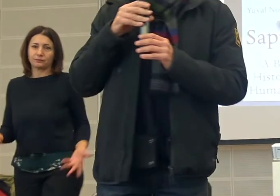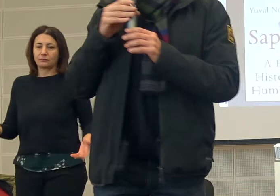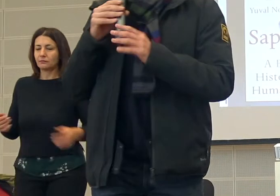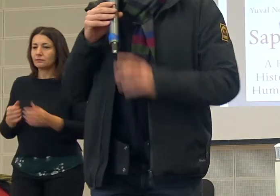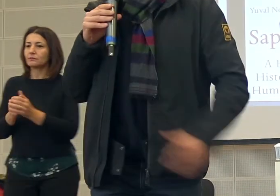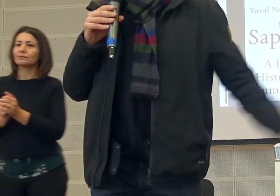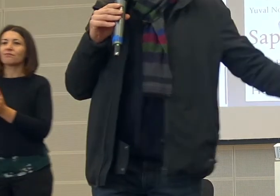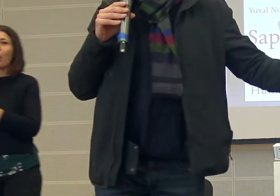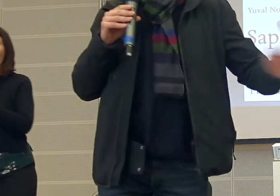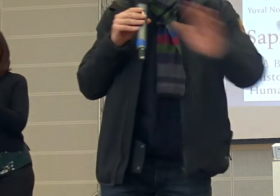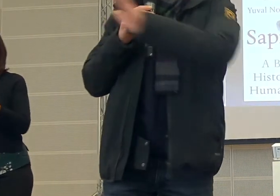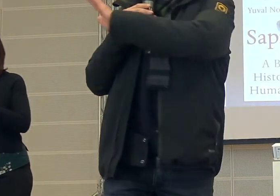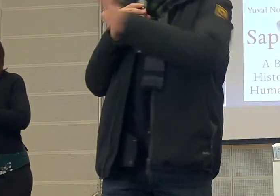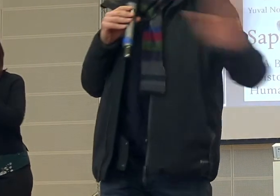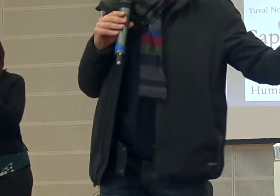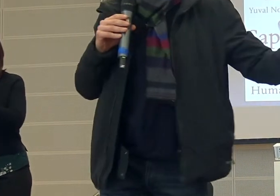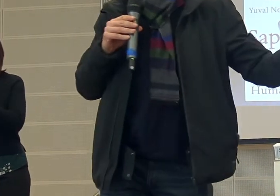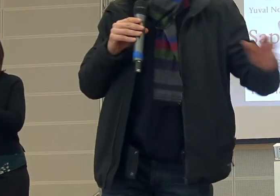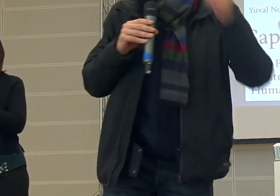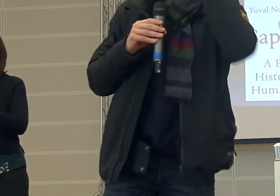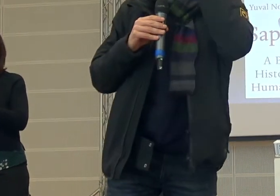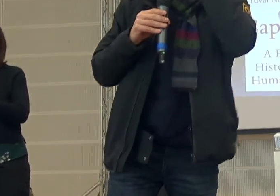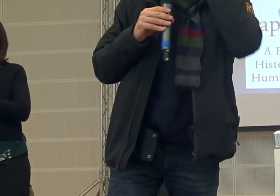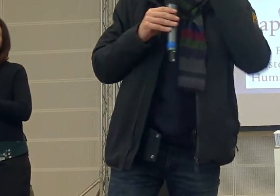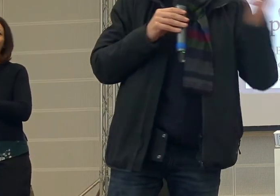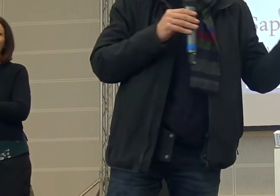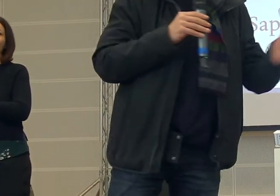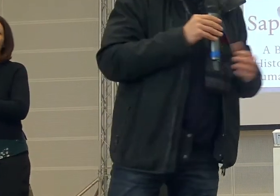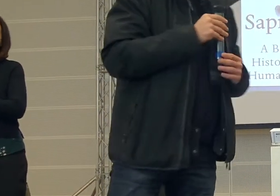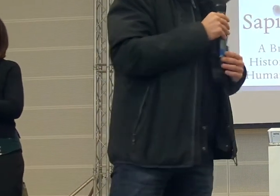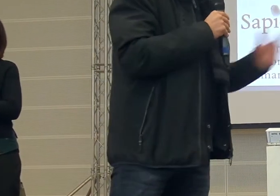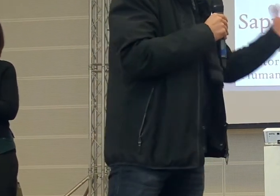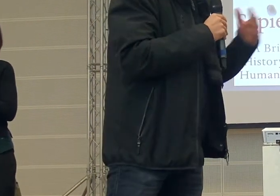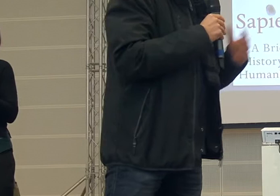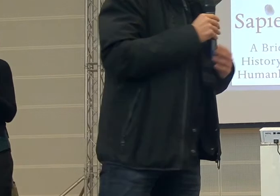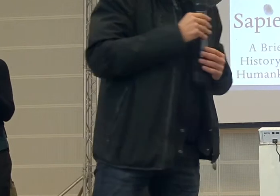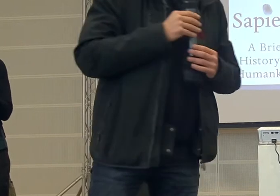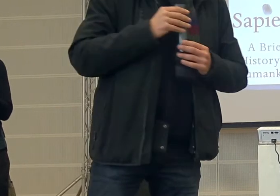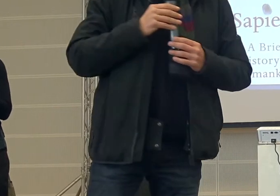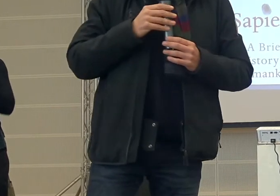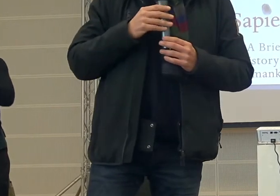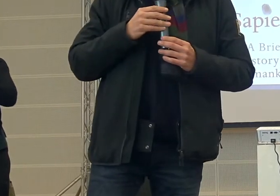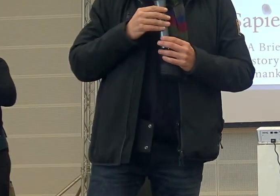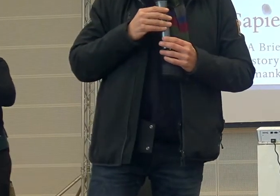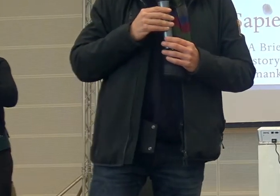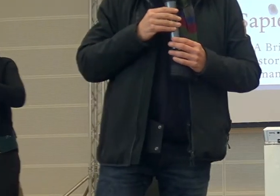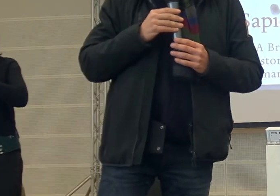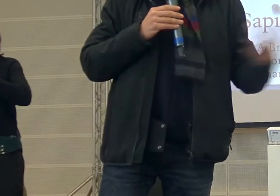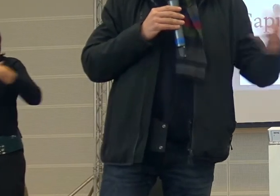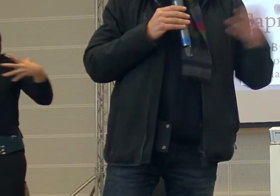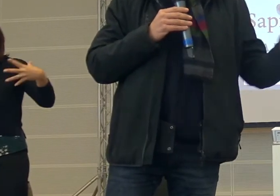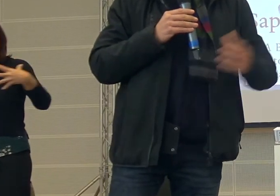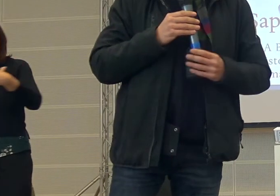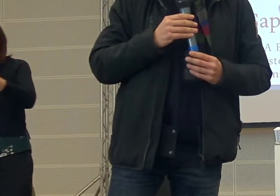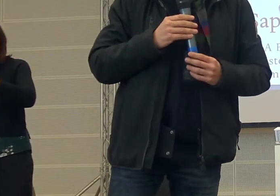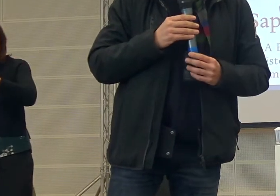Buongiorno, buon anno Raffa, ma assolutamente tolto le parole di bocca perché è frutto di una sintesi